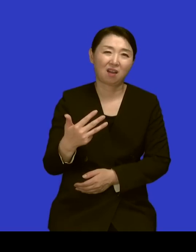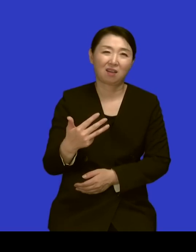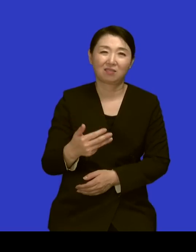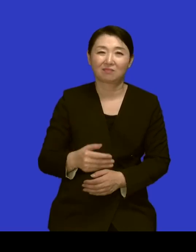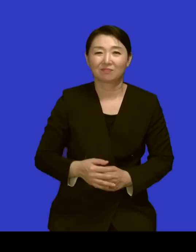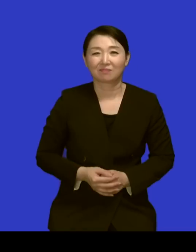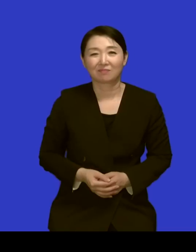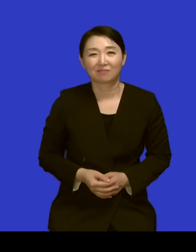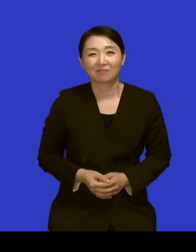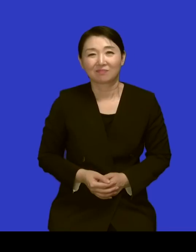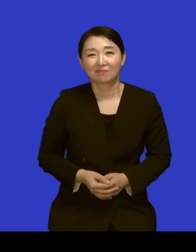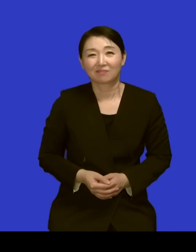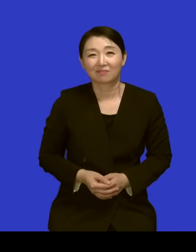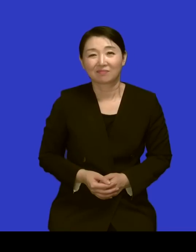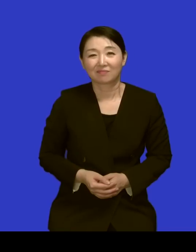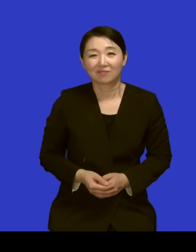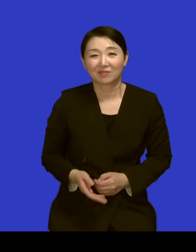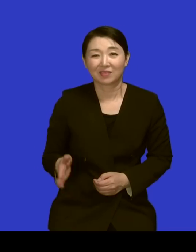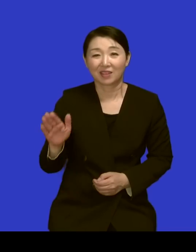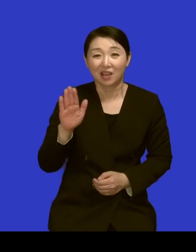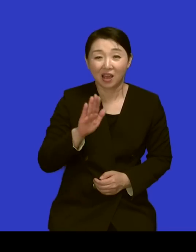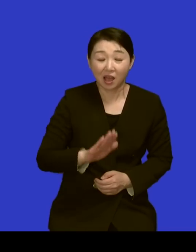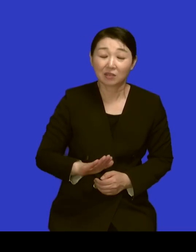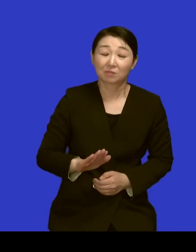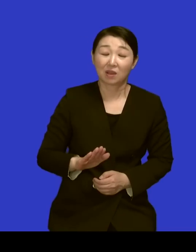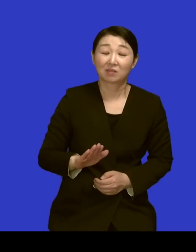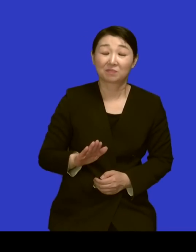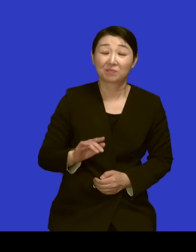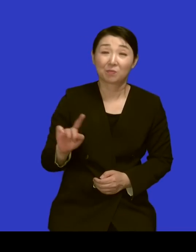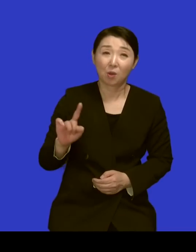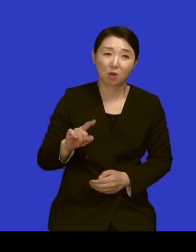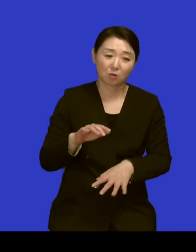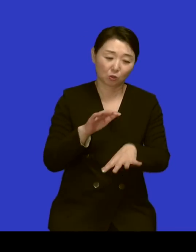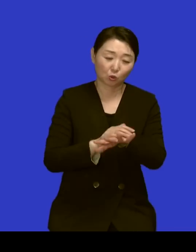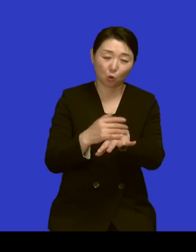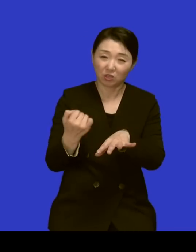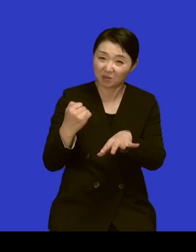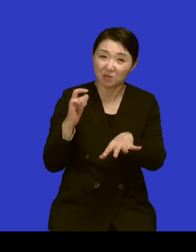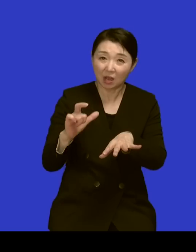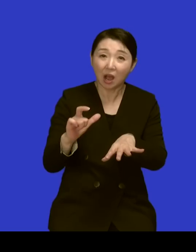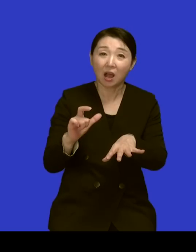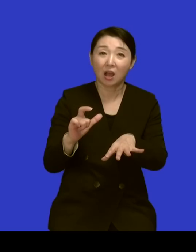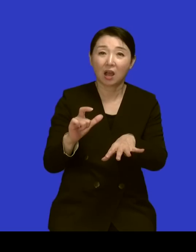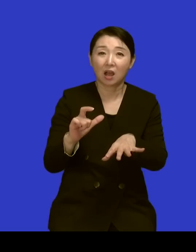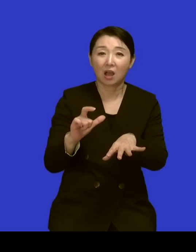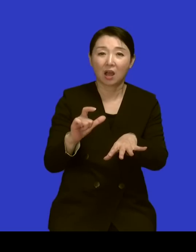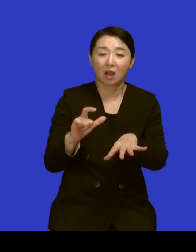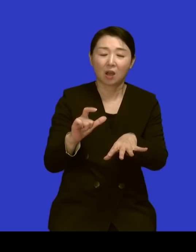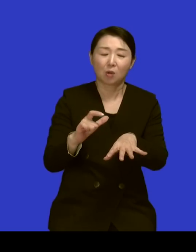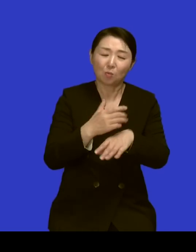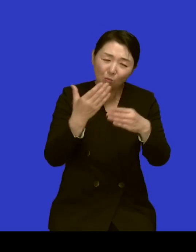뭐 장정들보다 더한 손님으로 아이고 뭐 모든 꾸준히 마다 하셨을 거 같아요 네 그리고